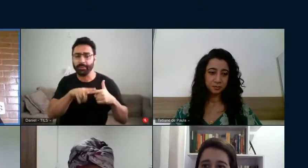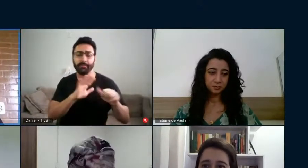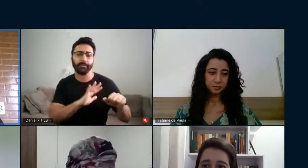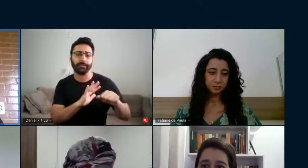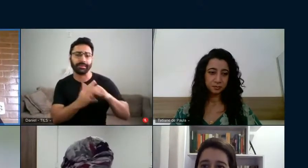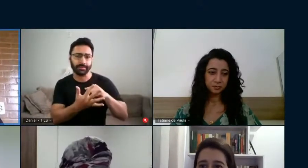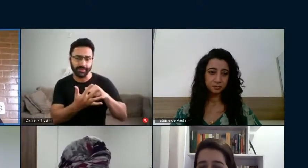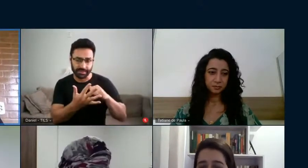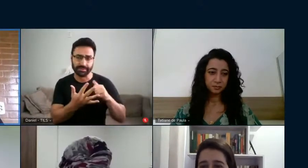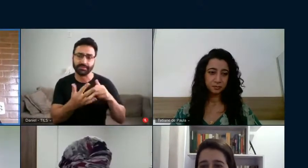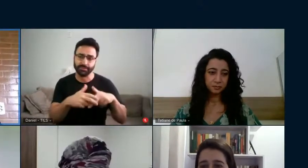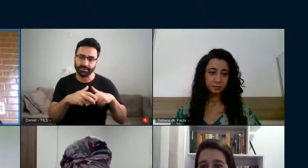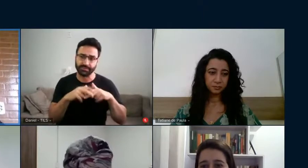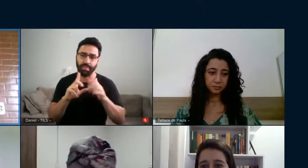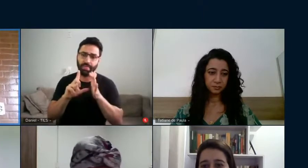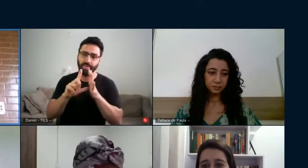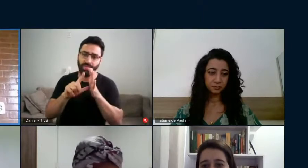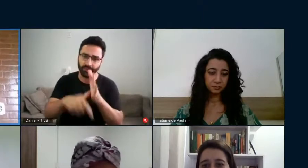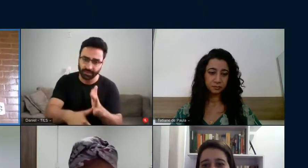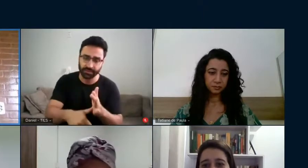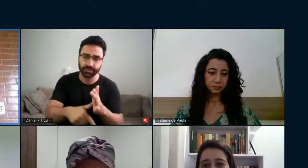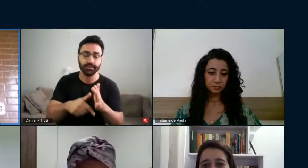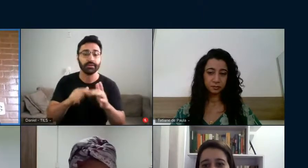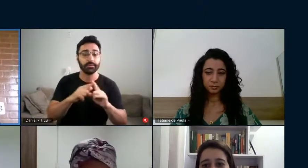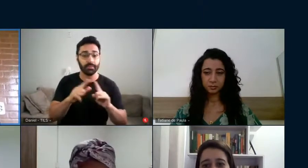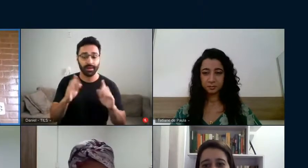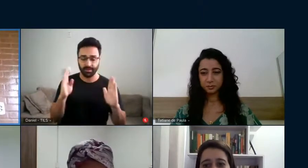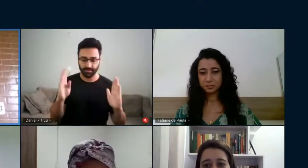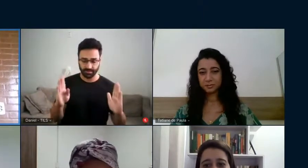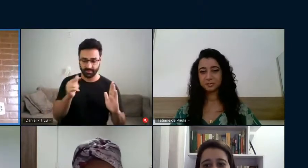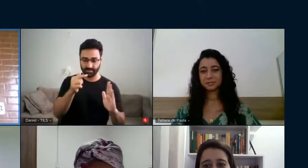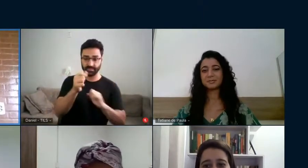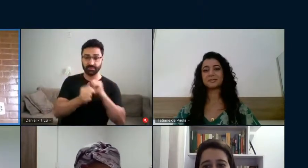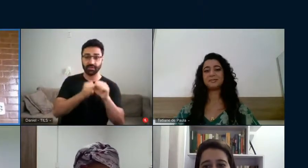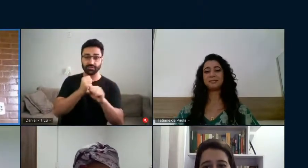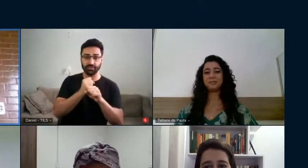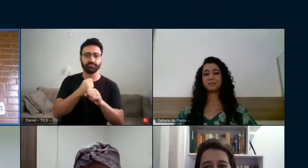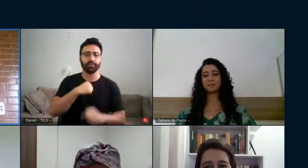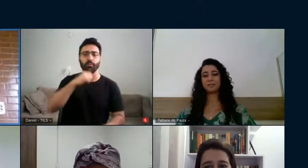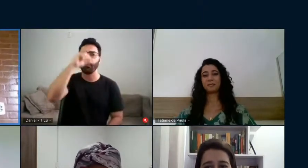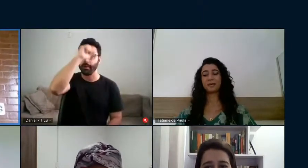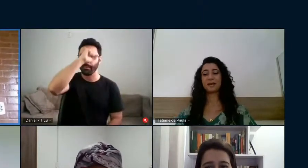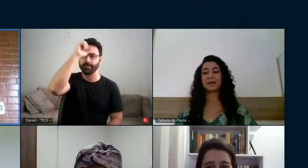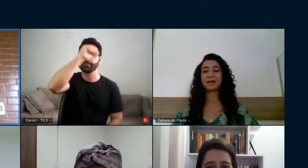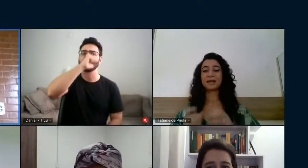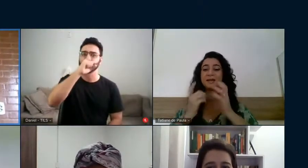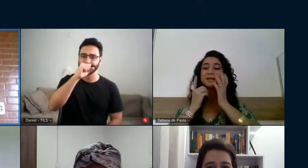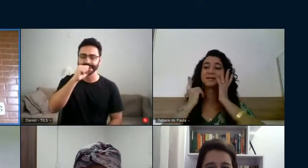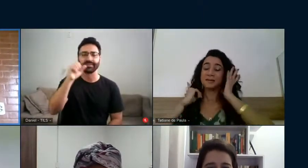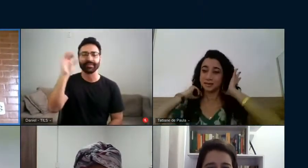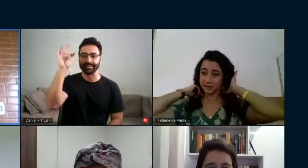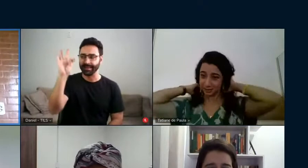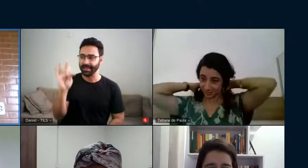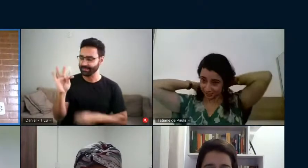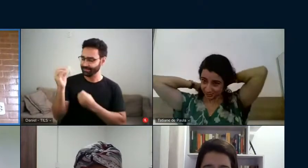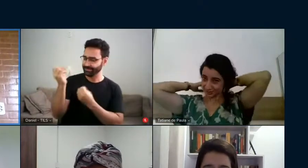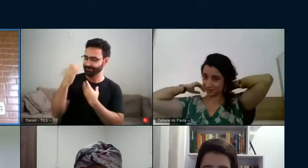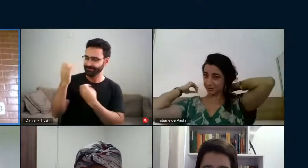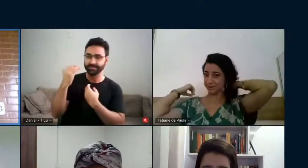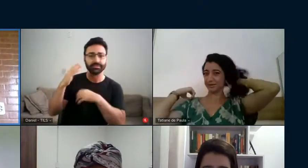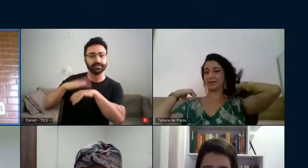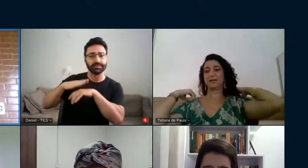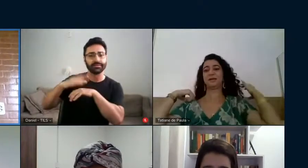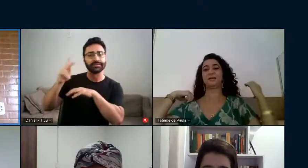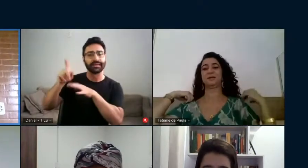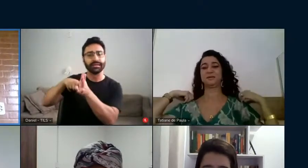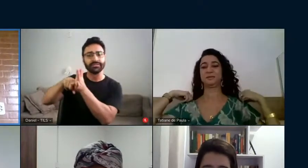E eu aprendi muito durante esses sete anos com a Tati e com toda a investigação dela. Tenho